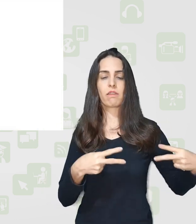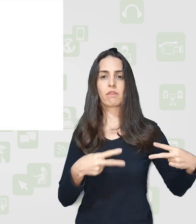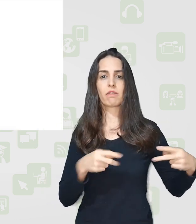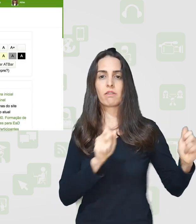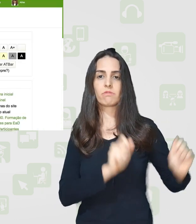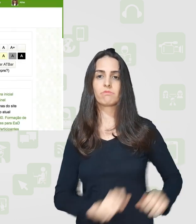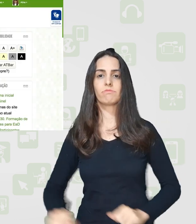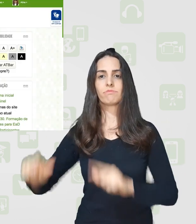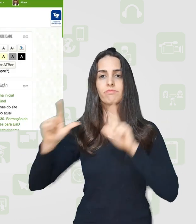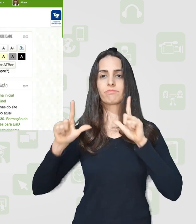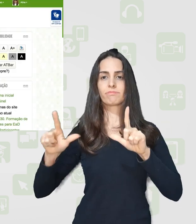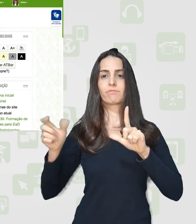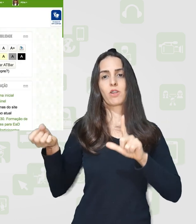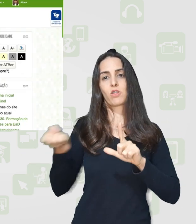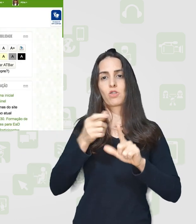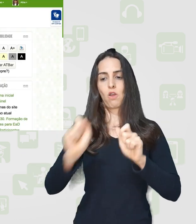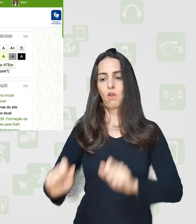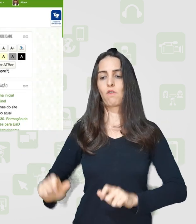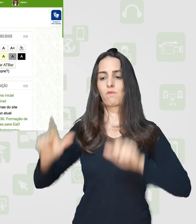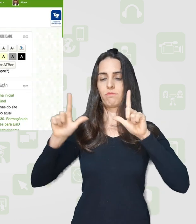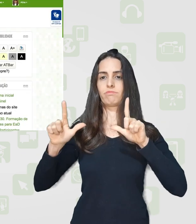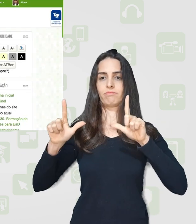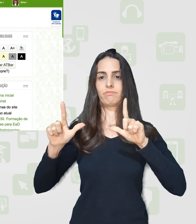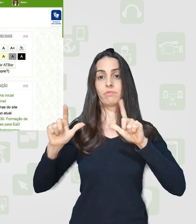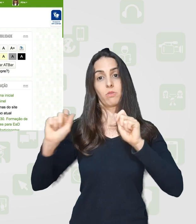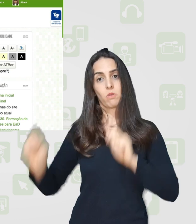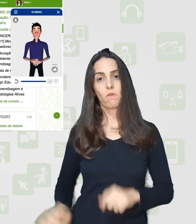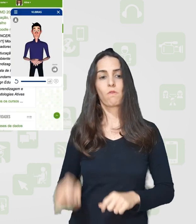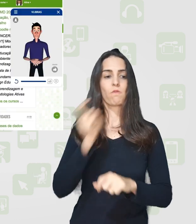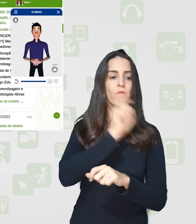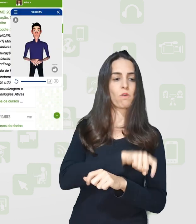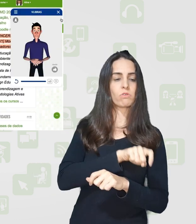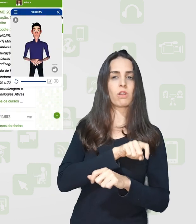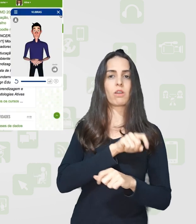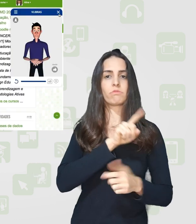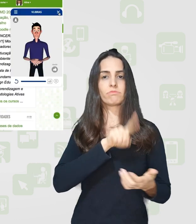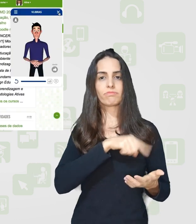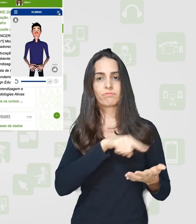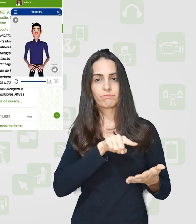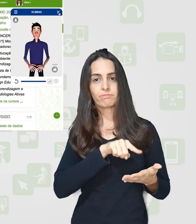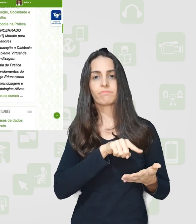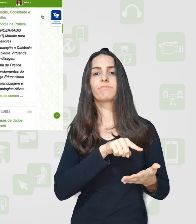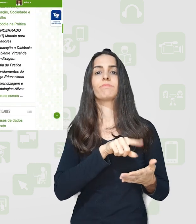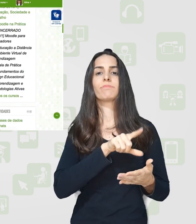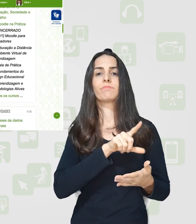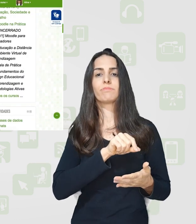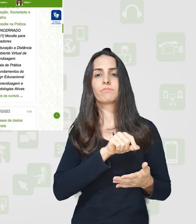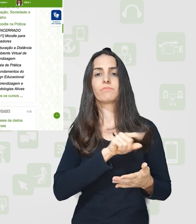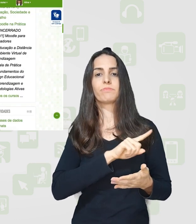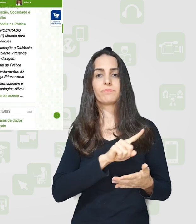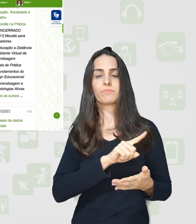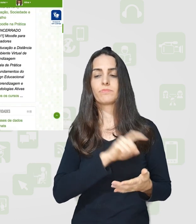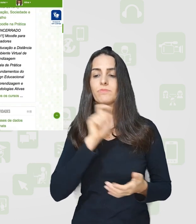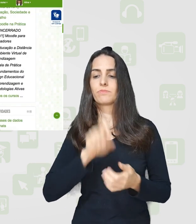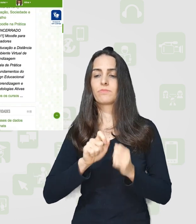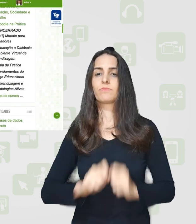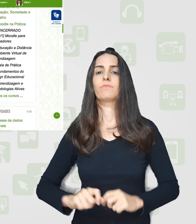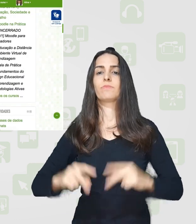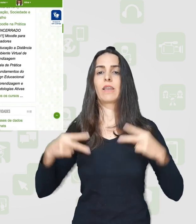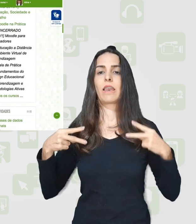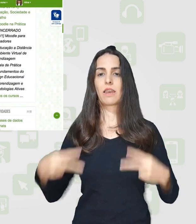o link, ele me passou diretamente para uma nova guia. Ou então eu posso retornar aqui, desabilitar